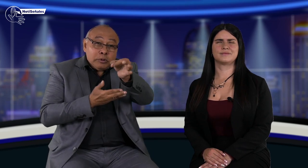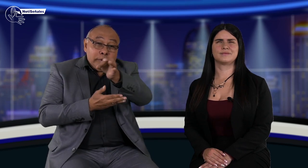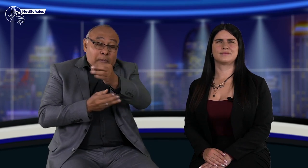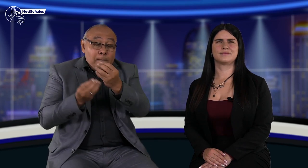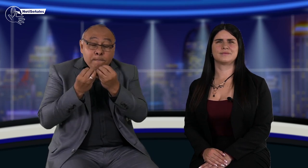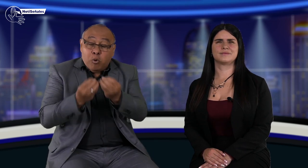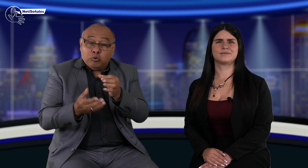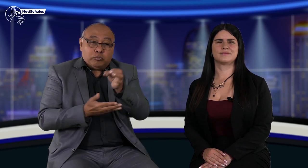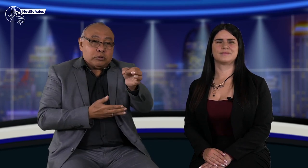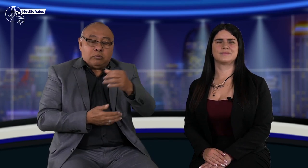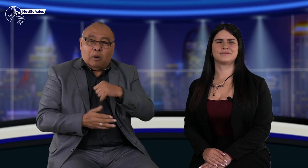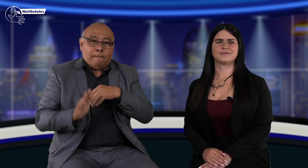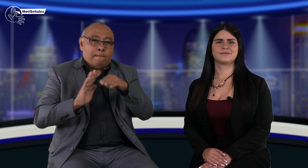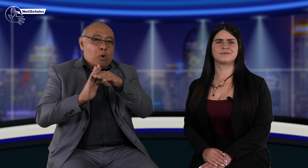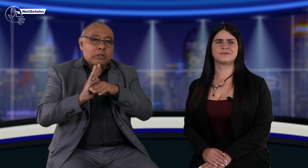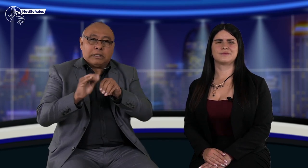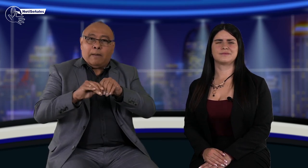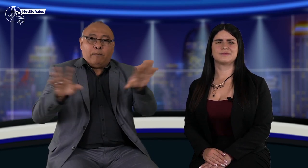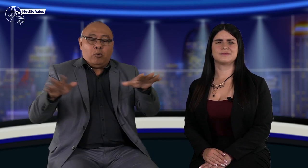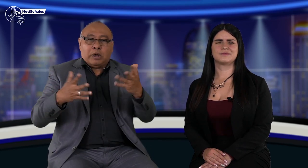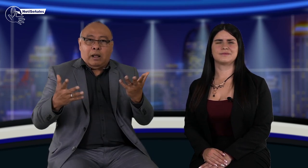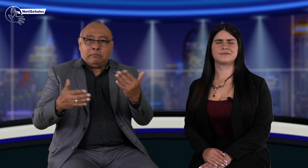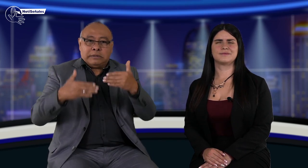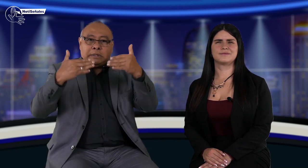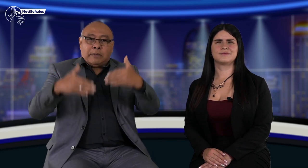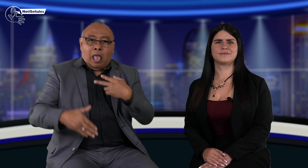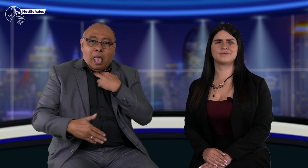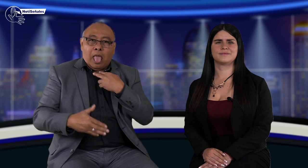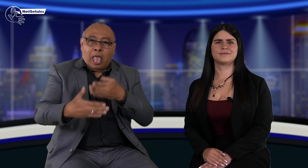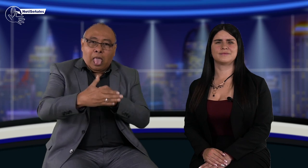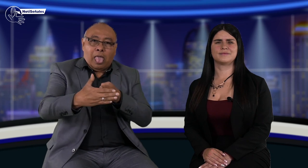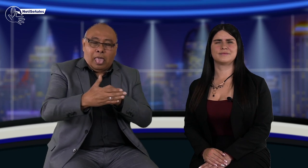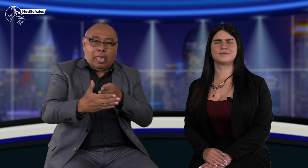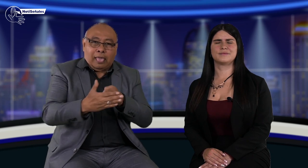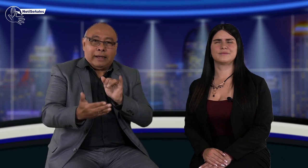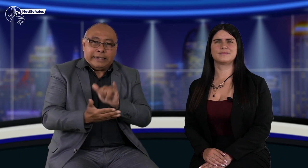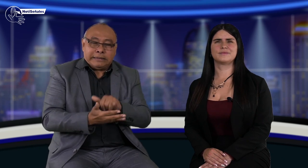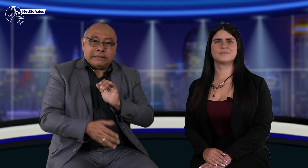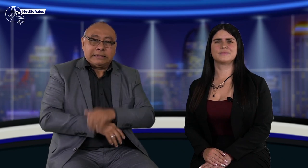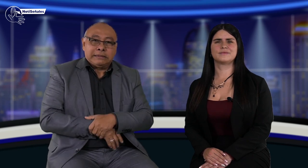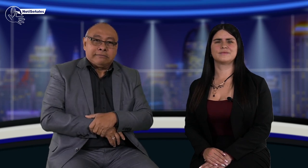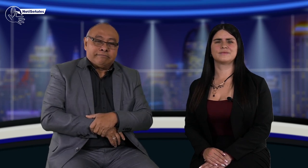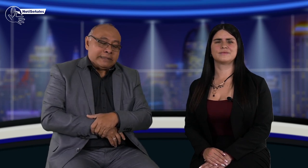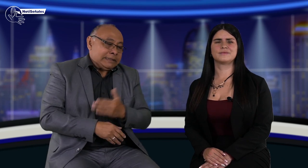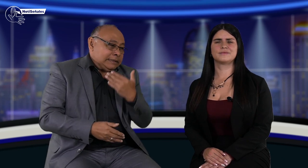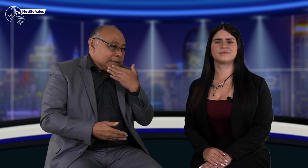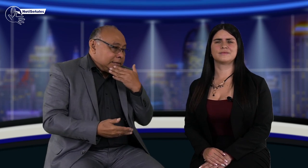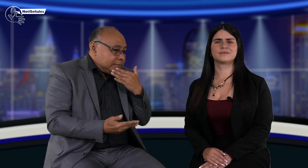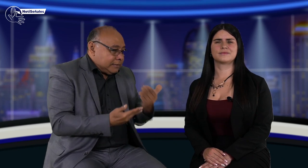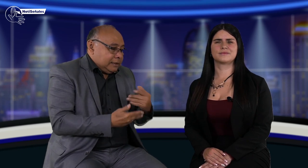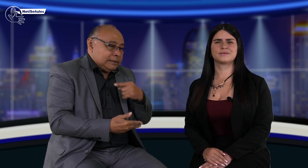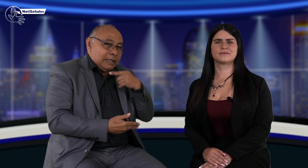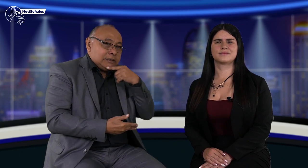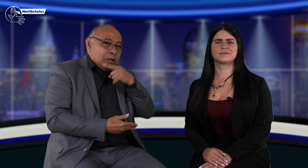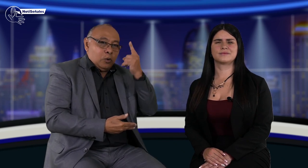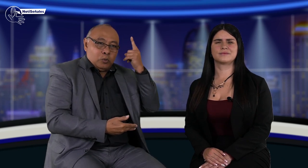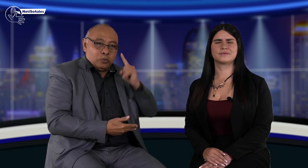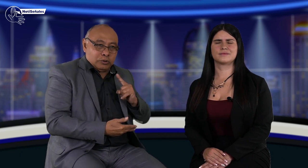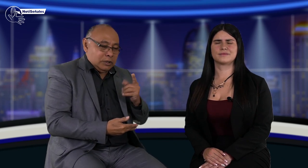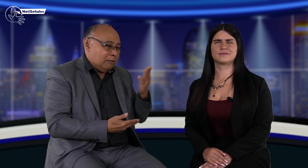municipios incluir el tema de discapacidad en la política pública porque nos enfrentamos a muchas barreras. Gracias Lucía por